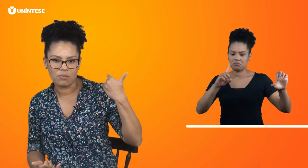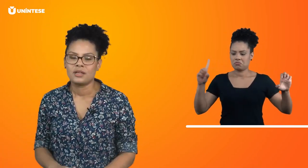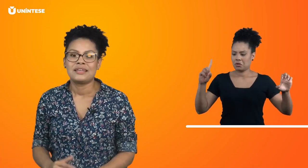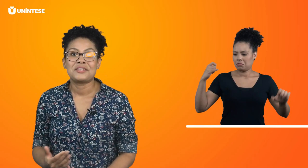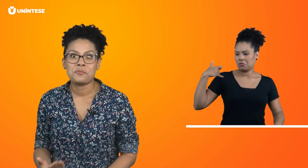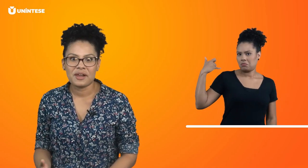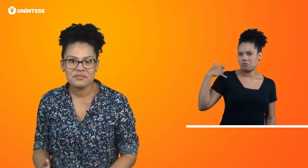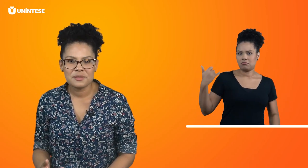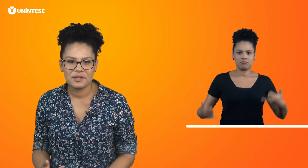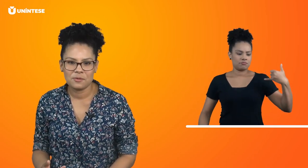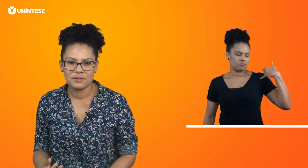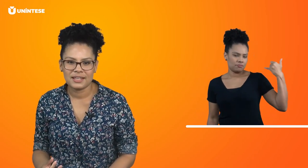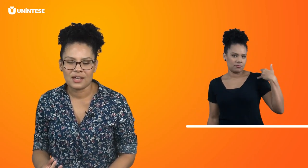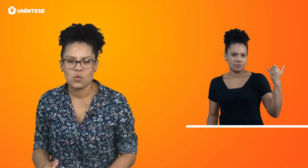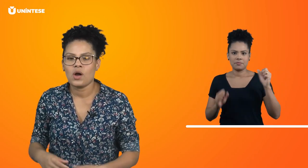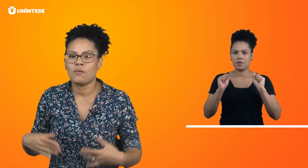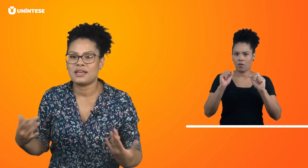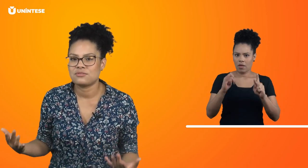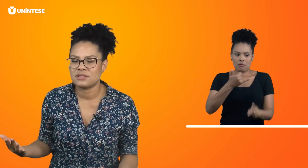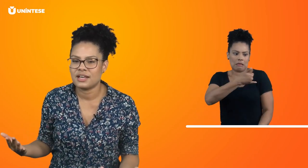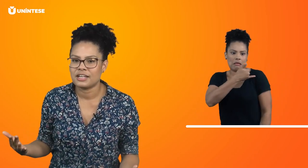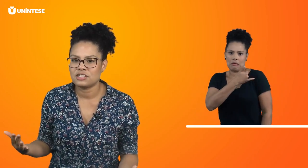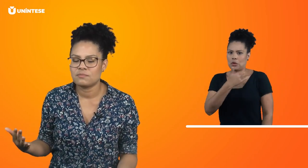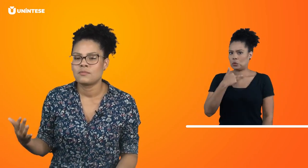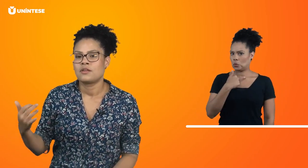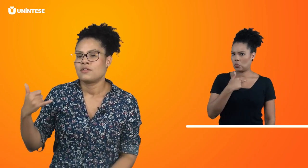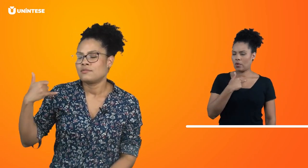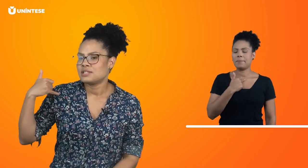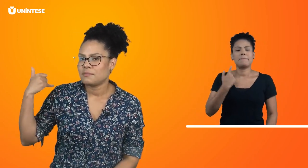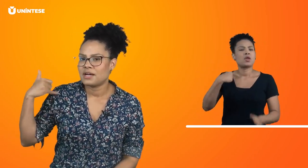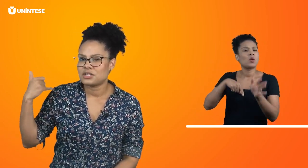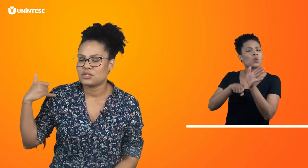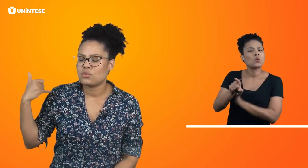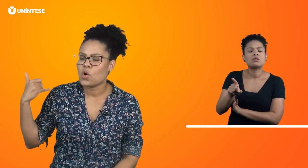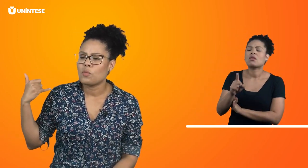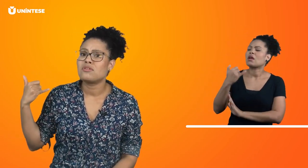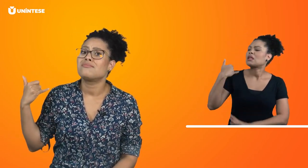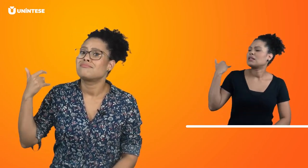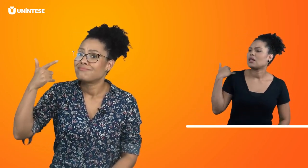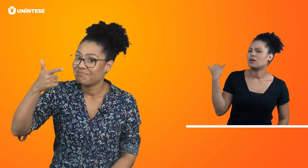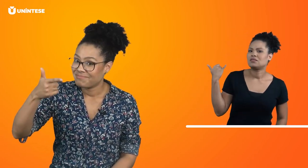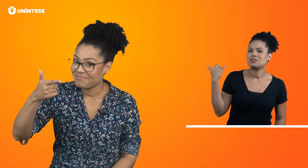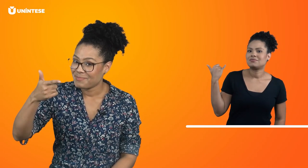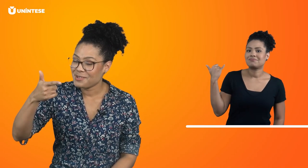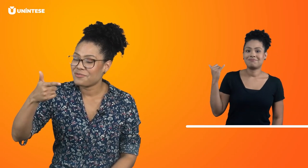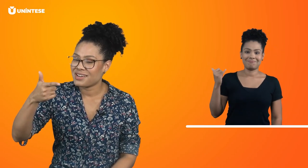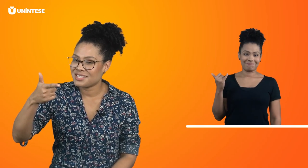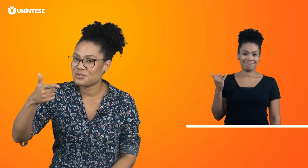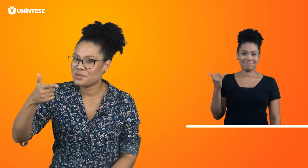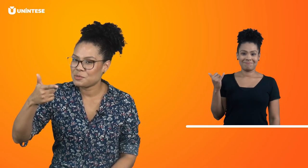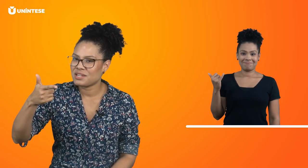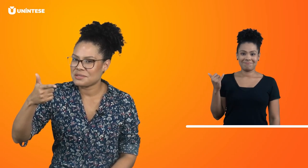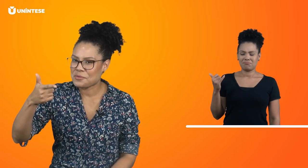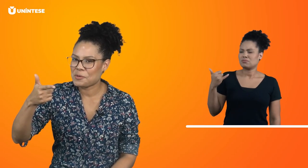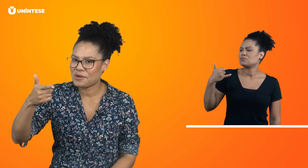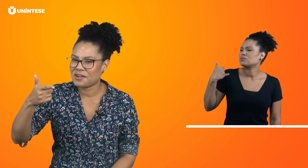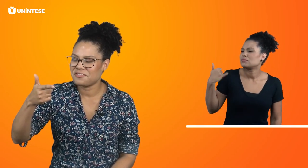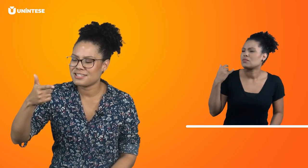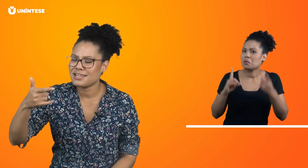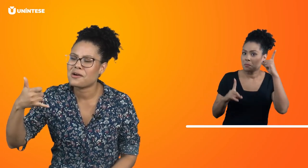Então, pra você perguntar qual é a sua idade, você bate aqui no ombro e faz a sua expressão corporal e facial.